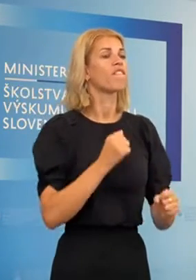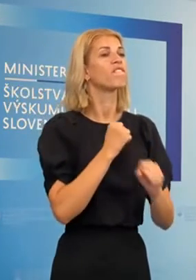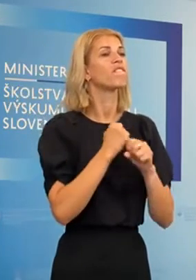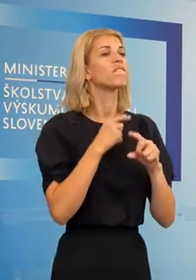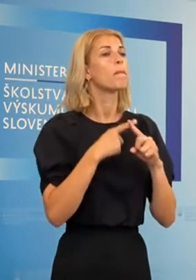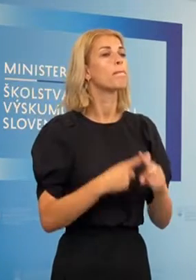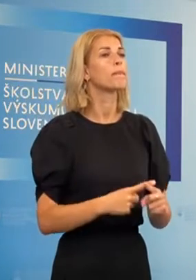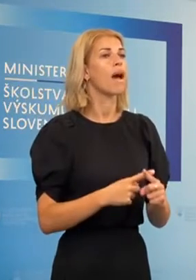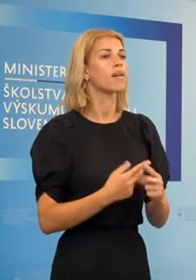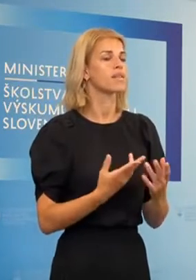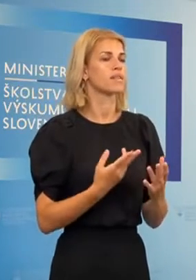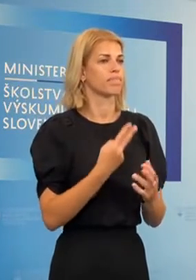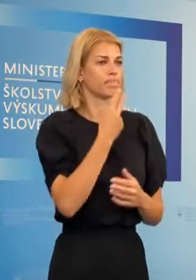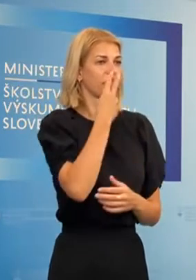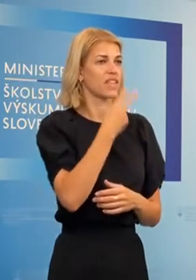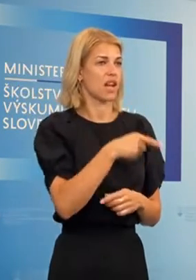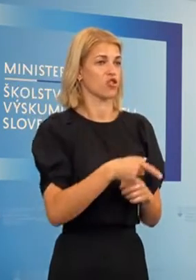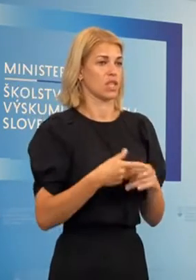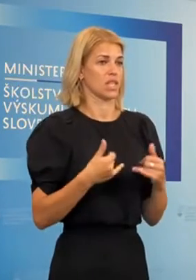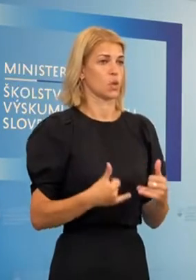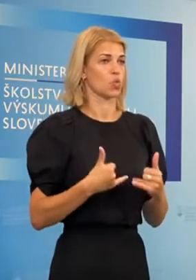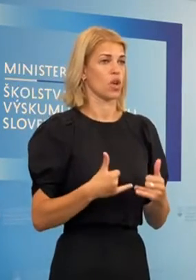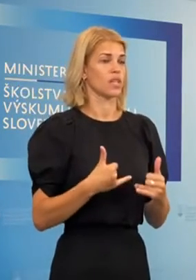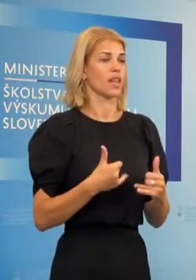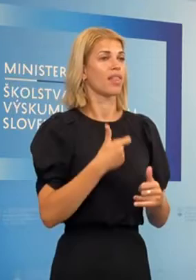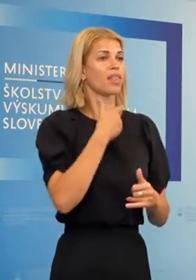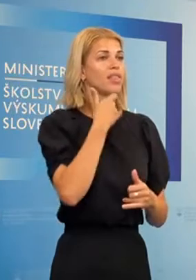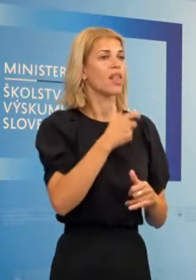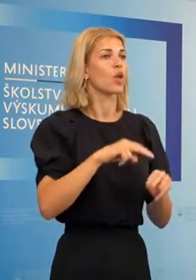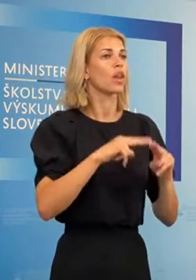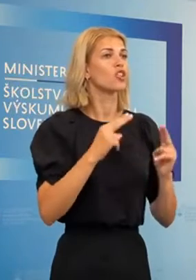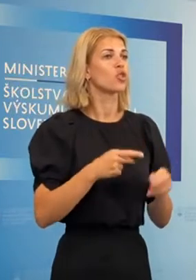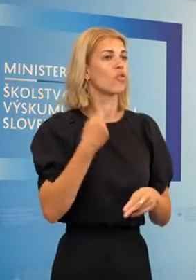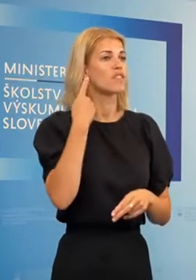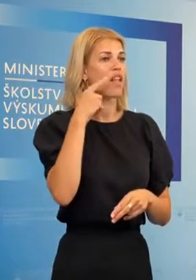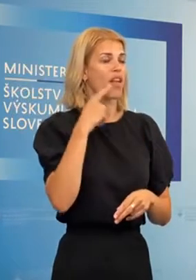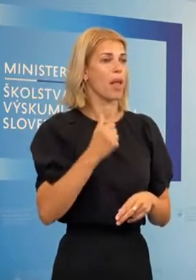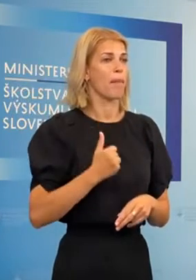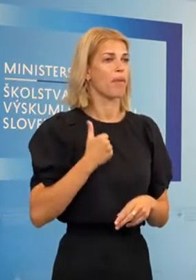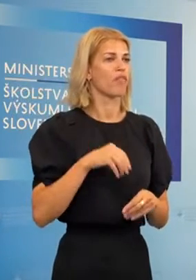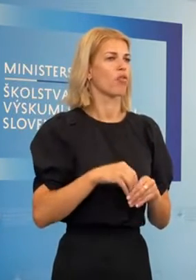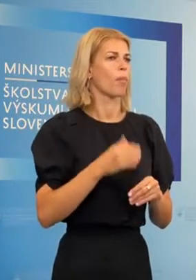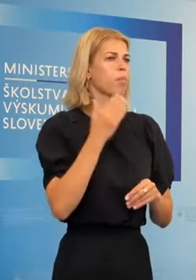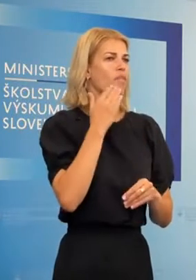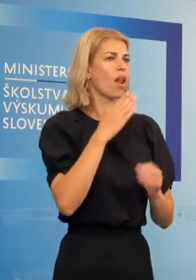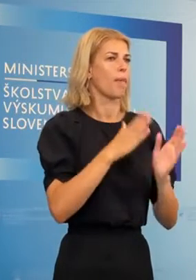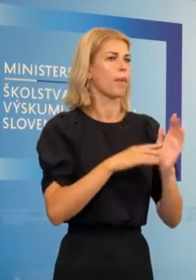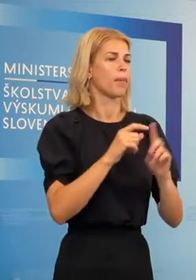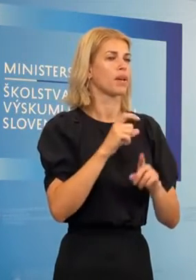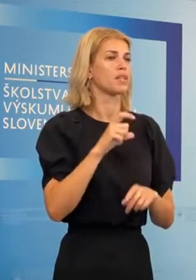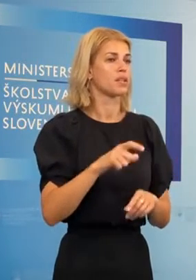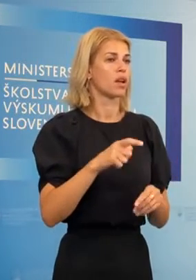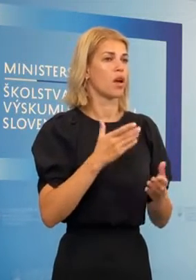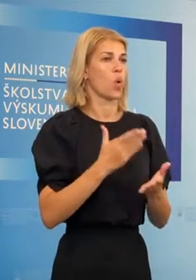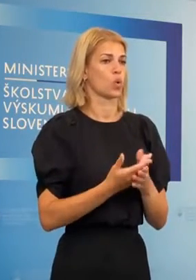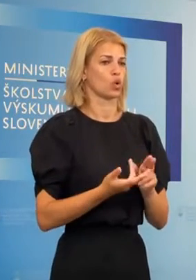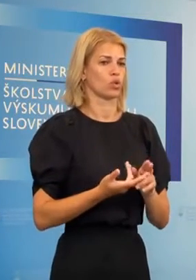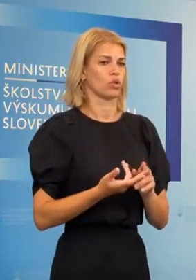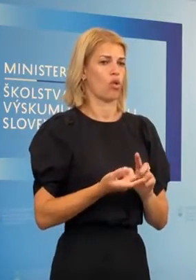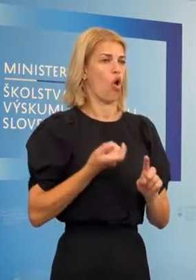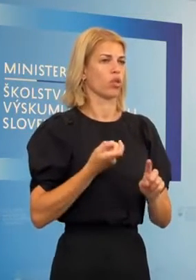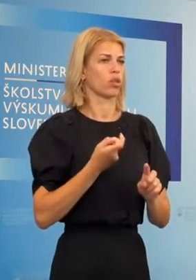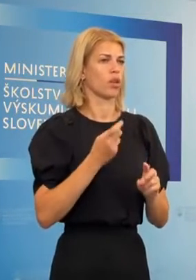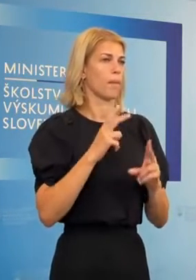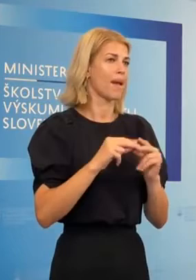vyzerá tak, že v súčasnosti národnejšie tú vzdialovania mládeže, bývalé MPC, v podstate už od marca až